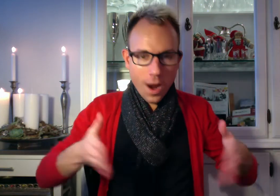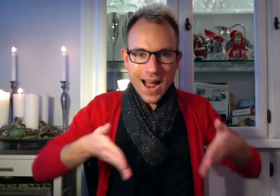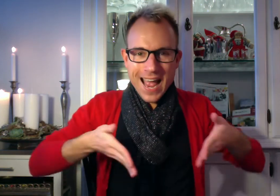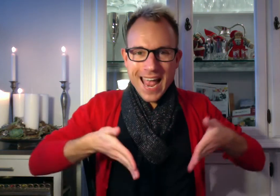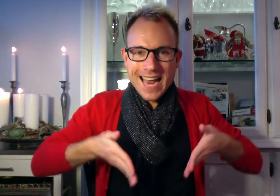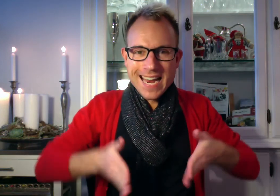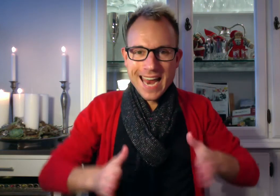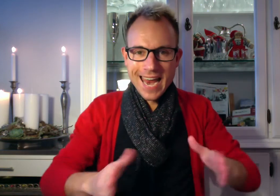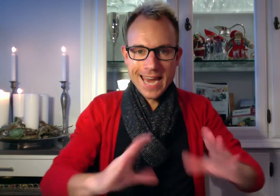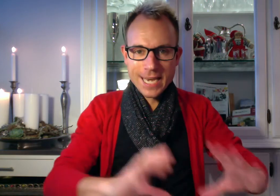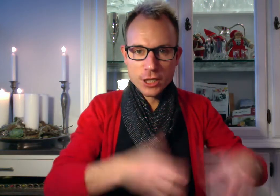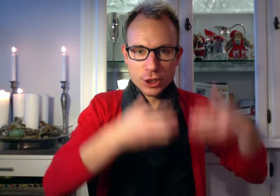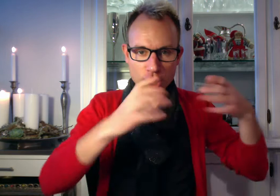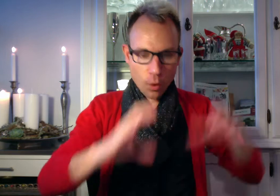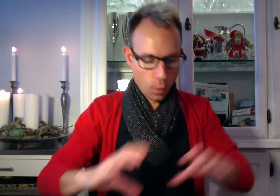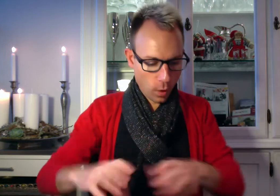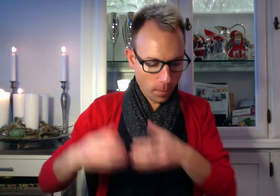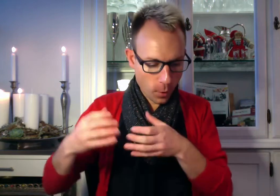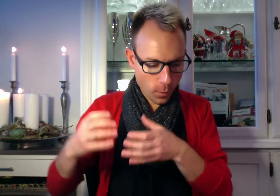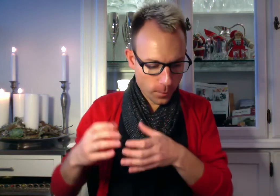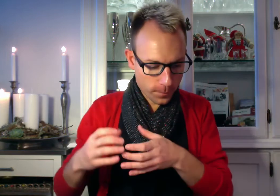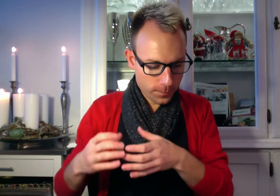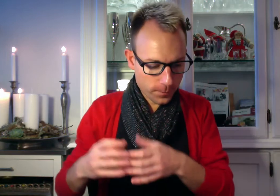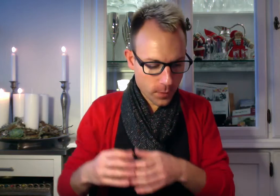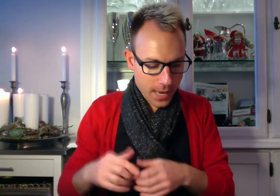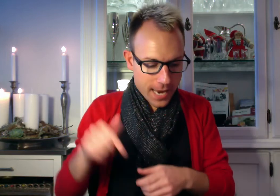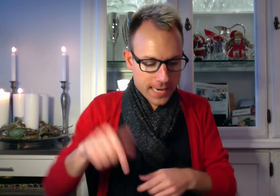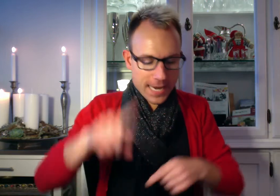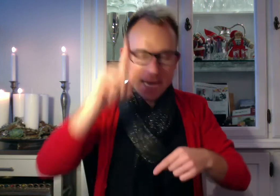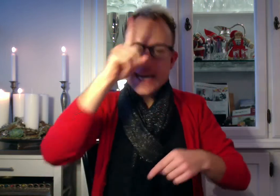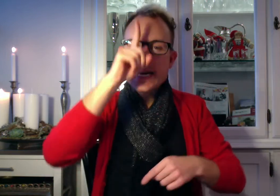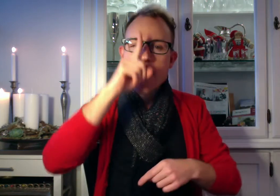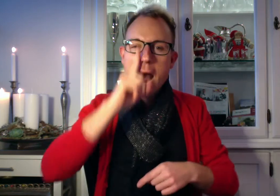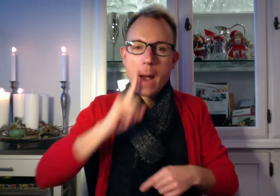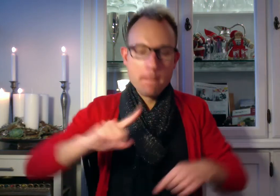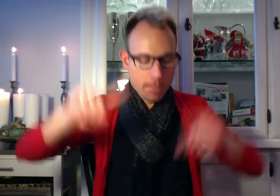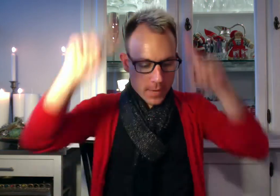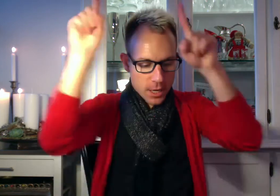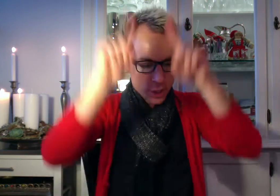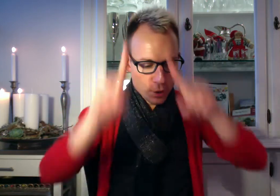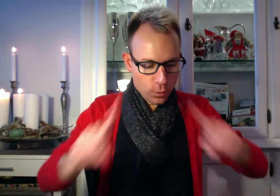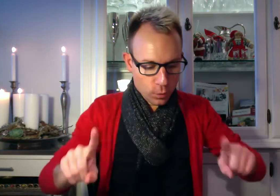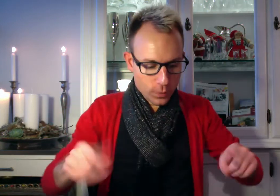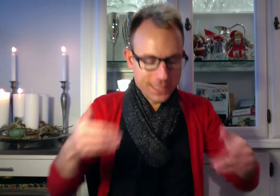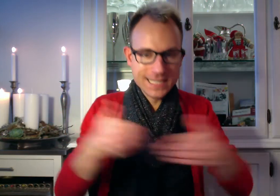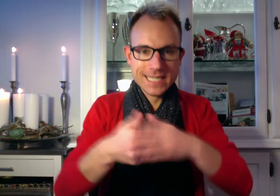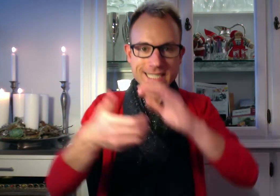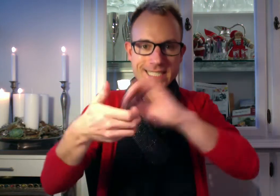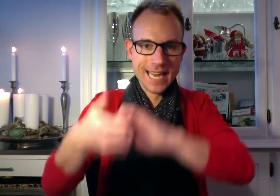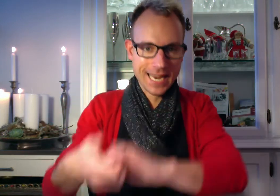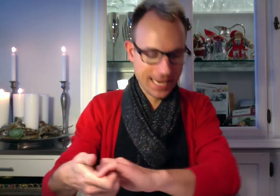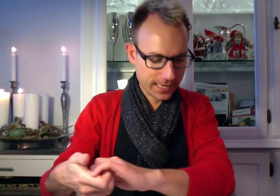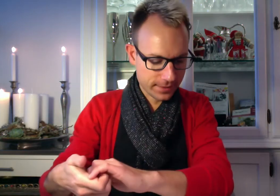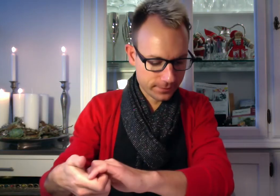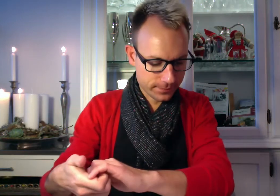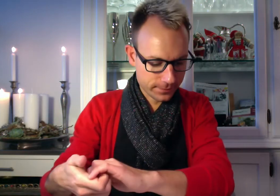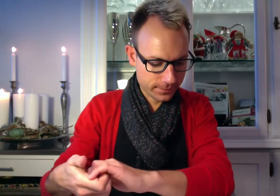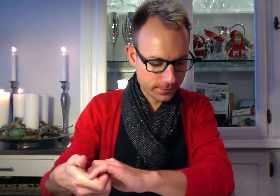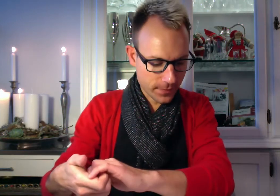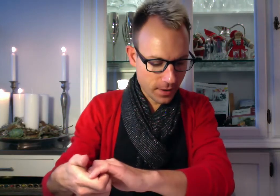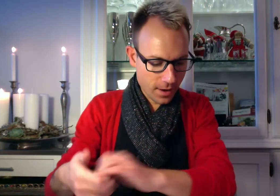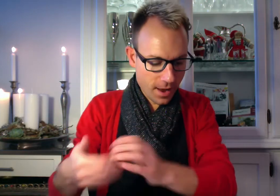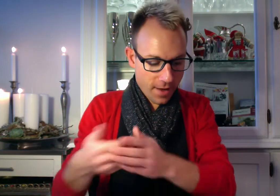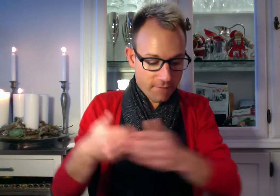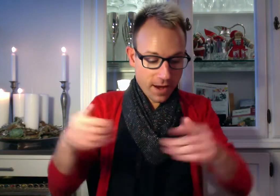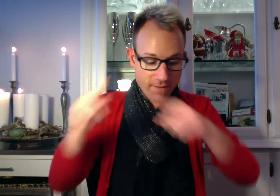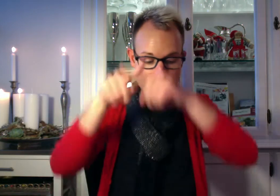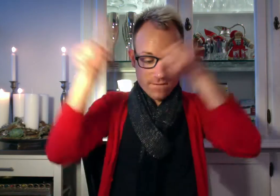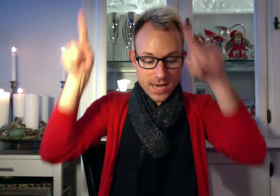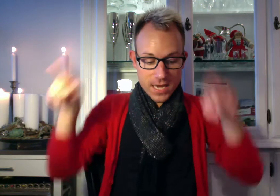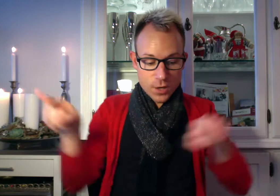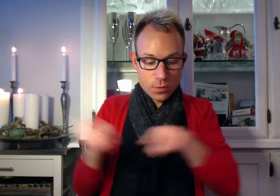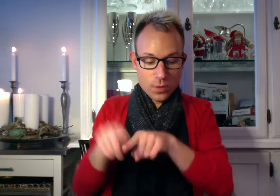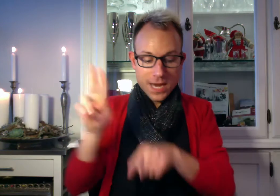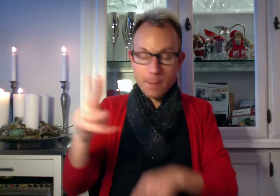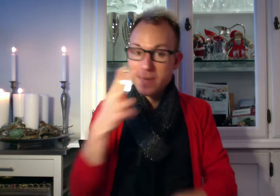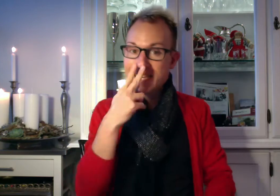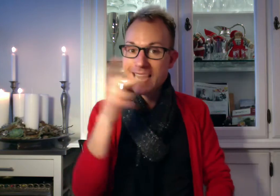kanestøvler på. Den gamle julen til sæne. Hvor vinduet kan man se